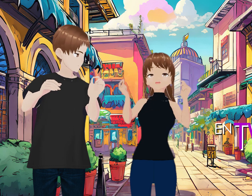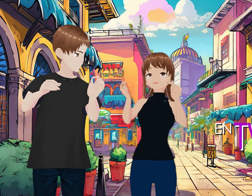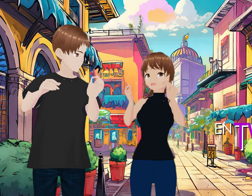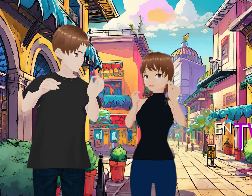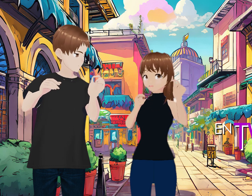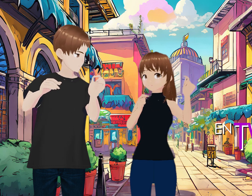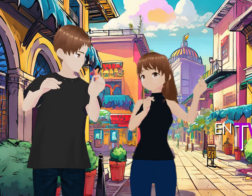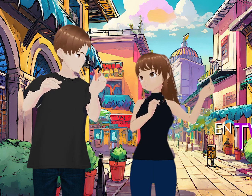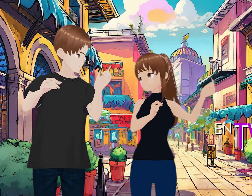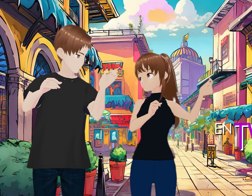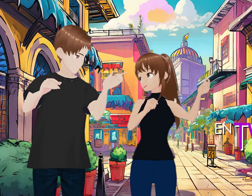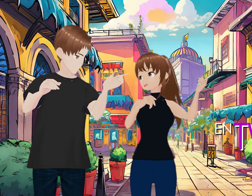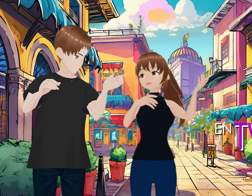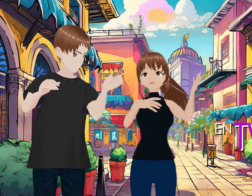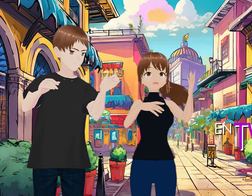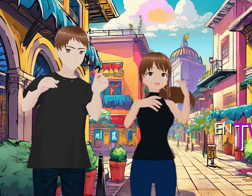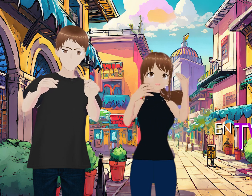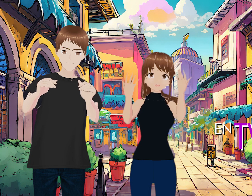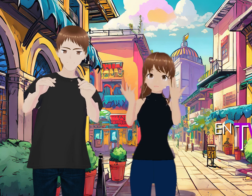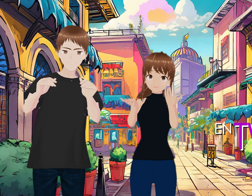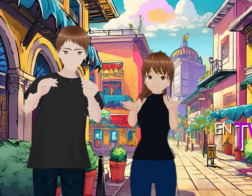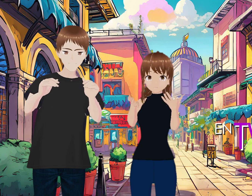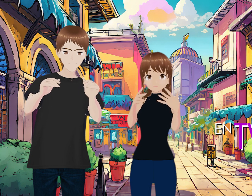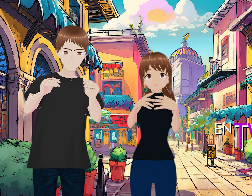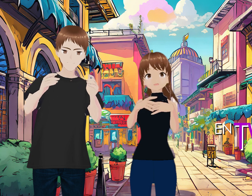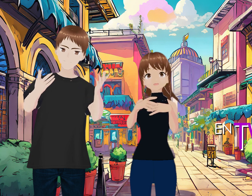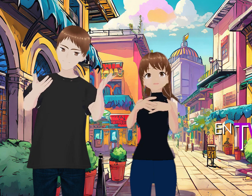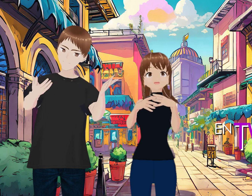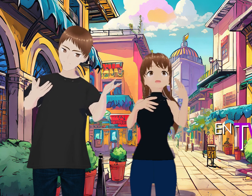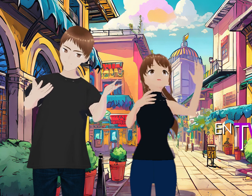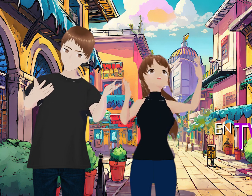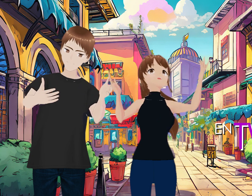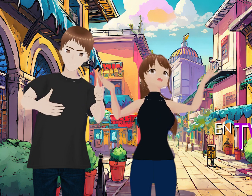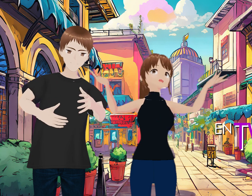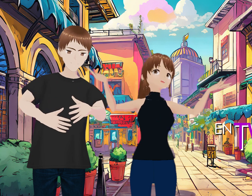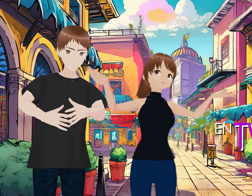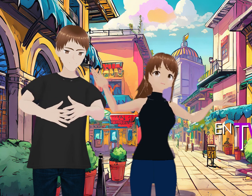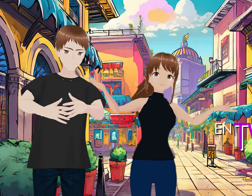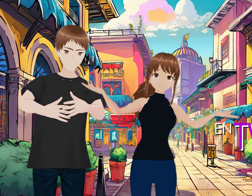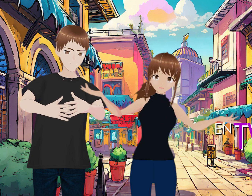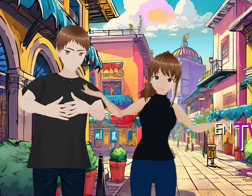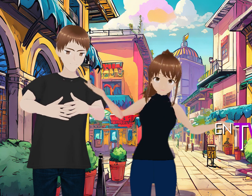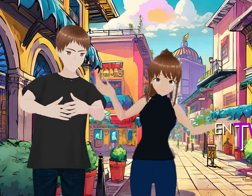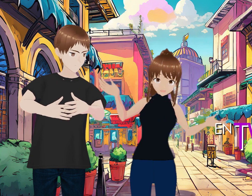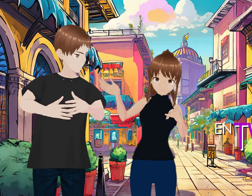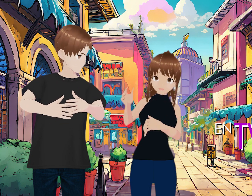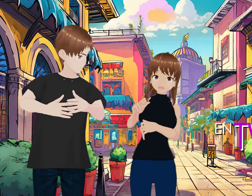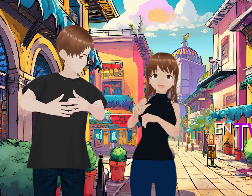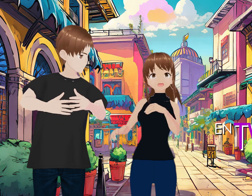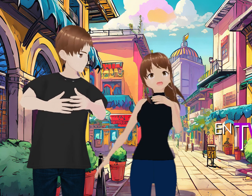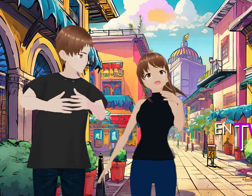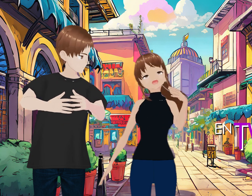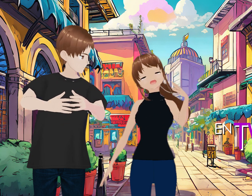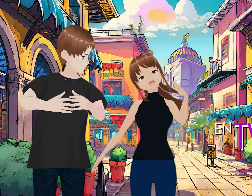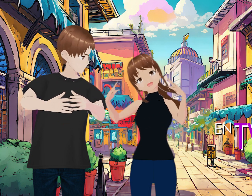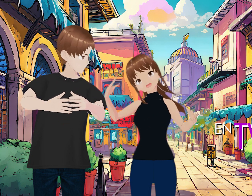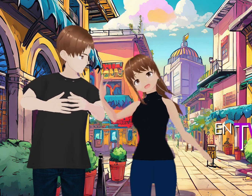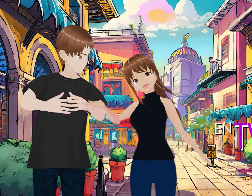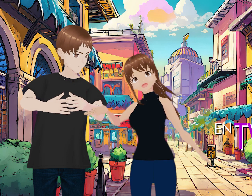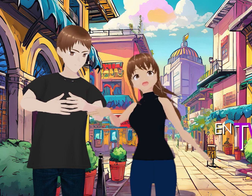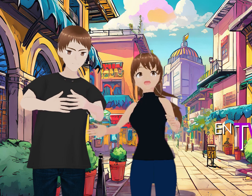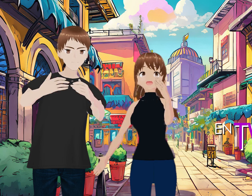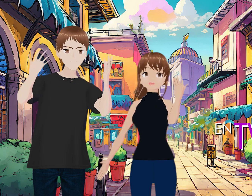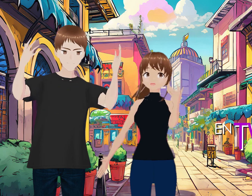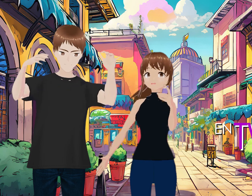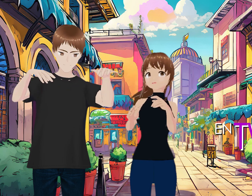suscribirte con Prime. Y entonces a ti no te cuesta porque viene, se des cuenta de tu suscripción de Prime y al